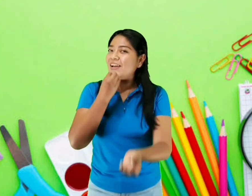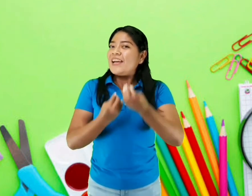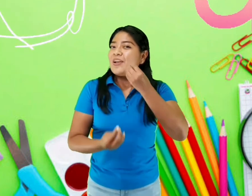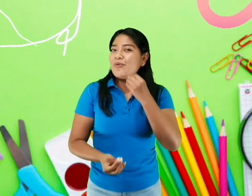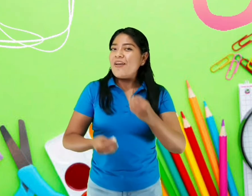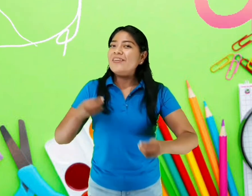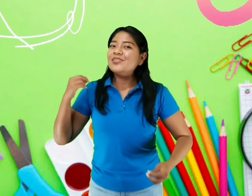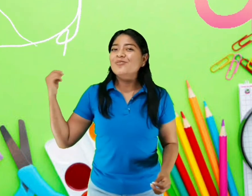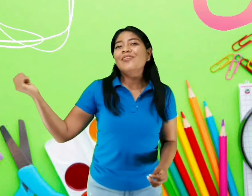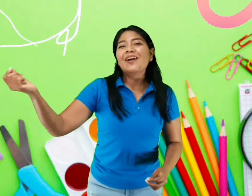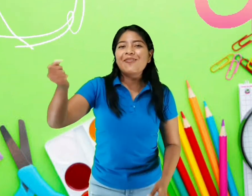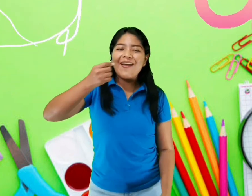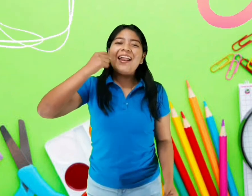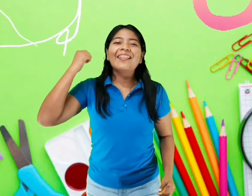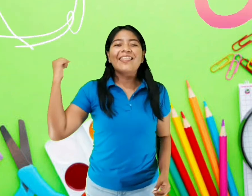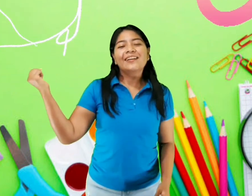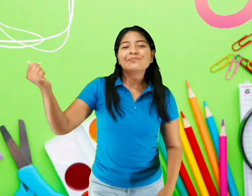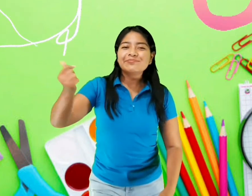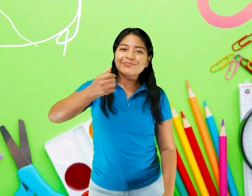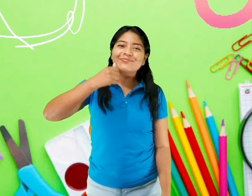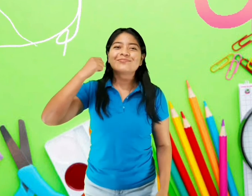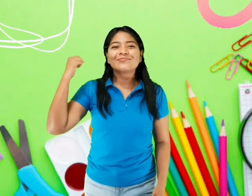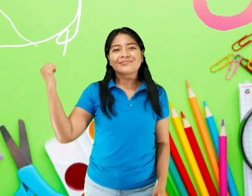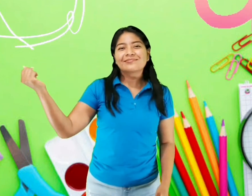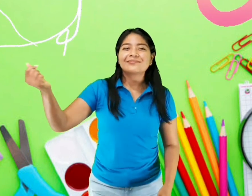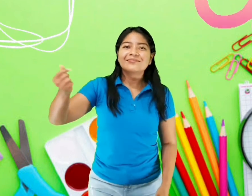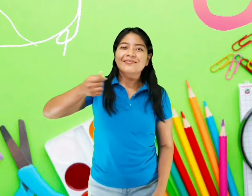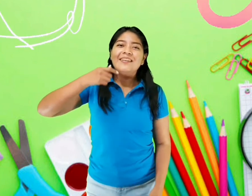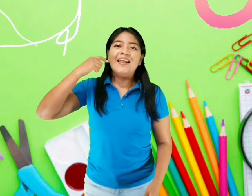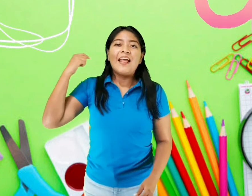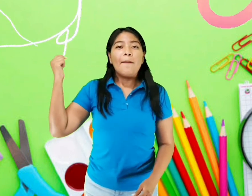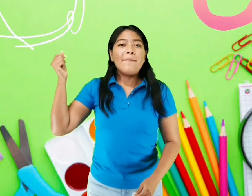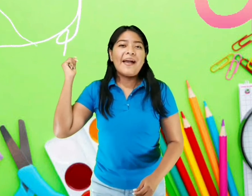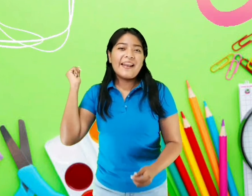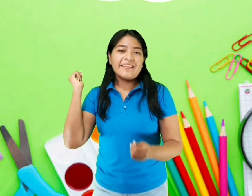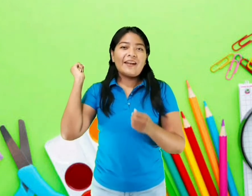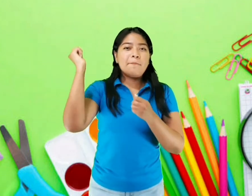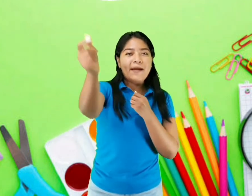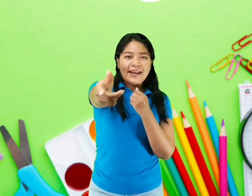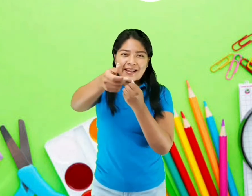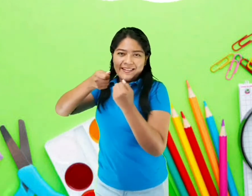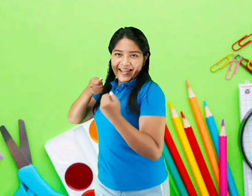El nueve es una cuerda, para atrapar al diez.